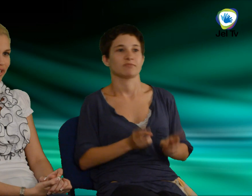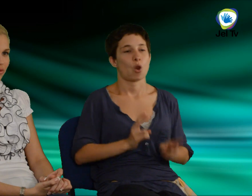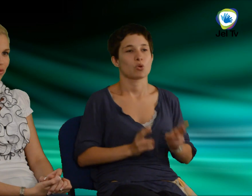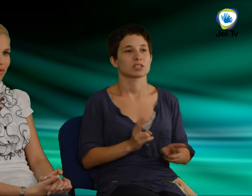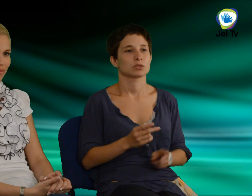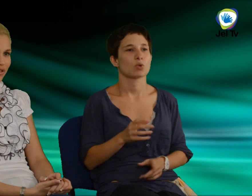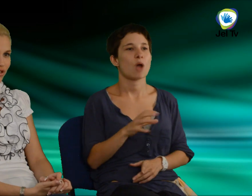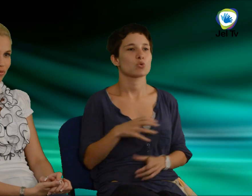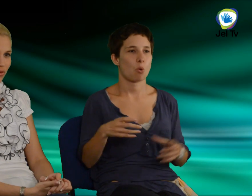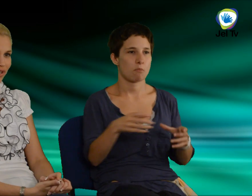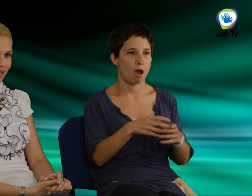Európában is munkák.